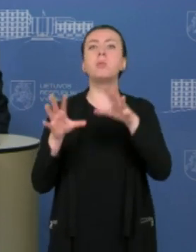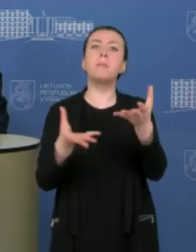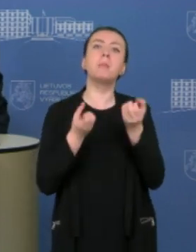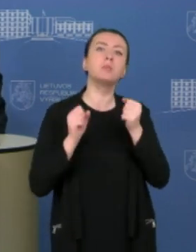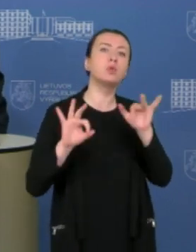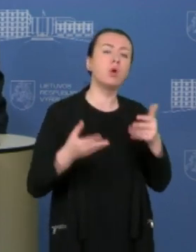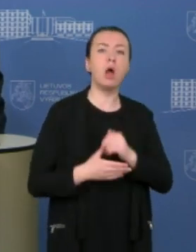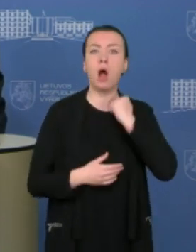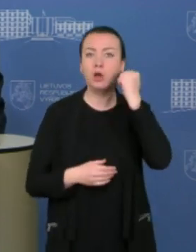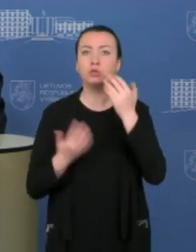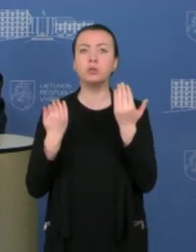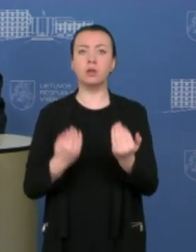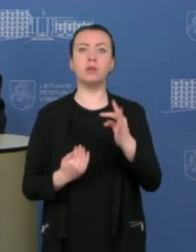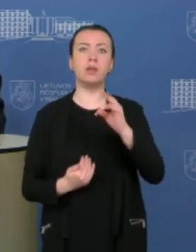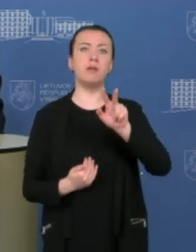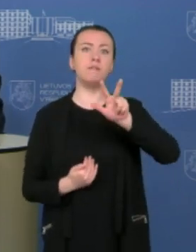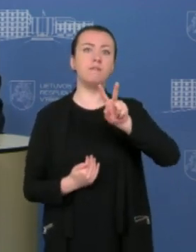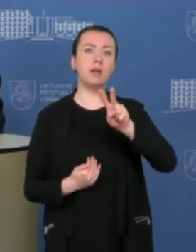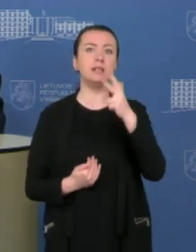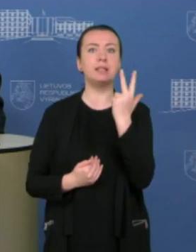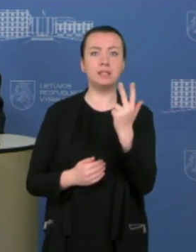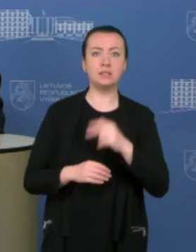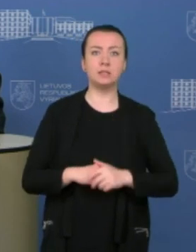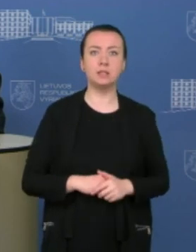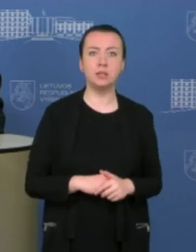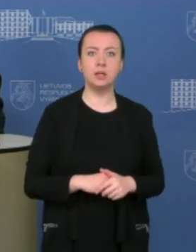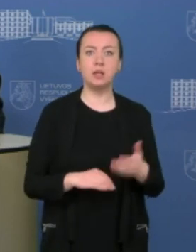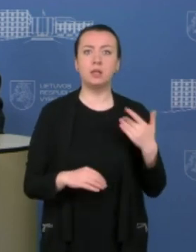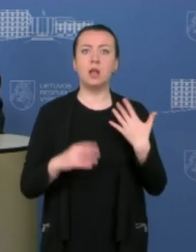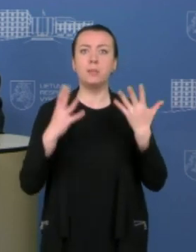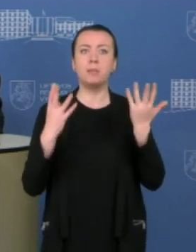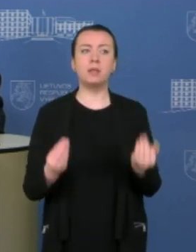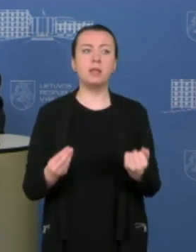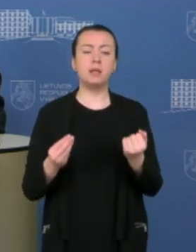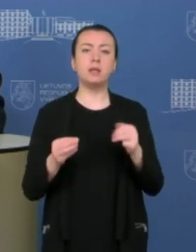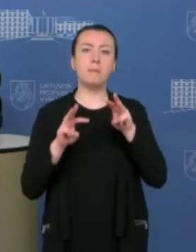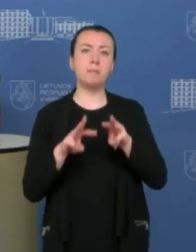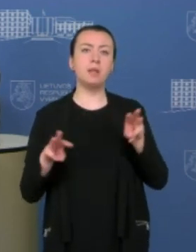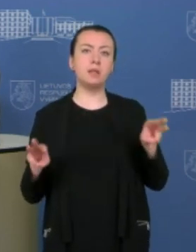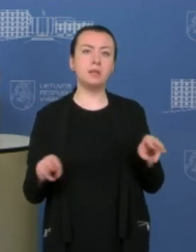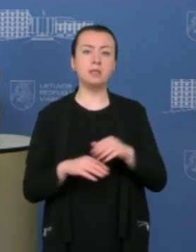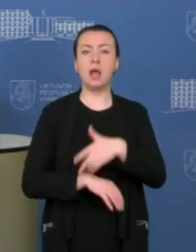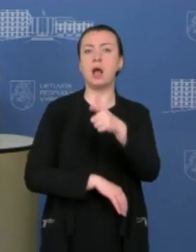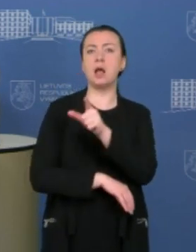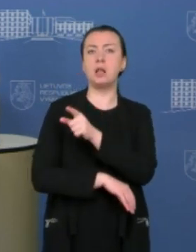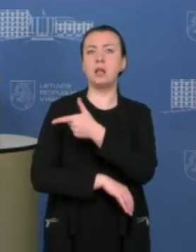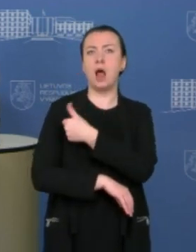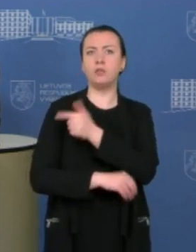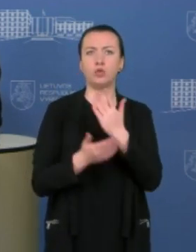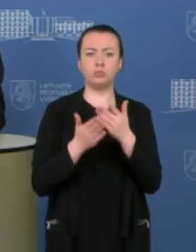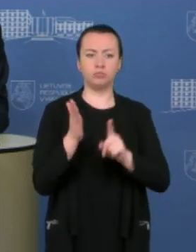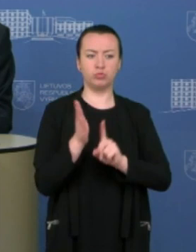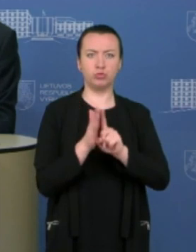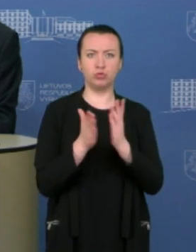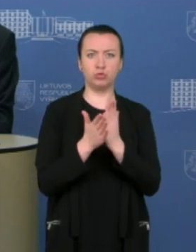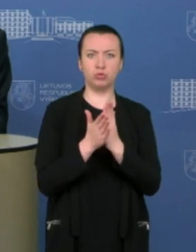Ačiū. TV3, Karolis Klikna. Sveiki, ministrė. Latvijai įveda komendanto valandą, kaip vertinate tokį sprendimą,